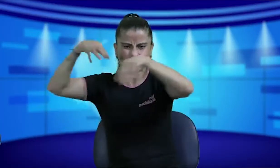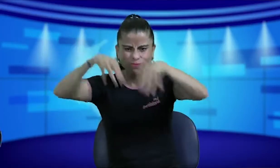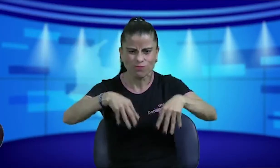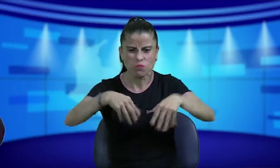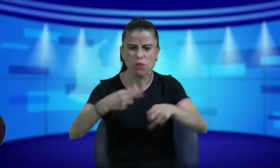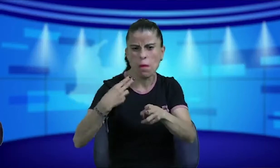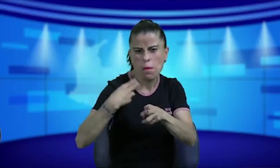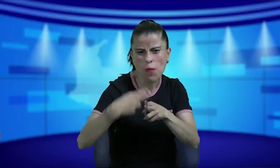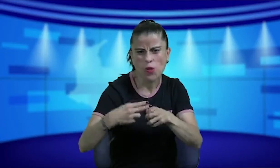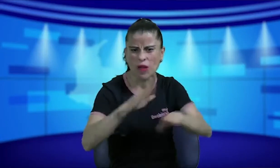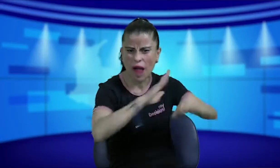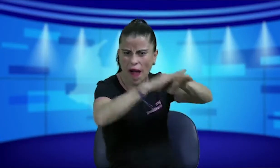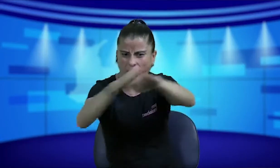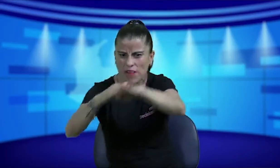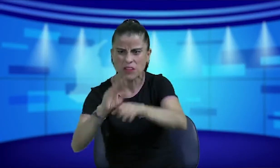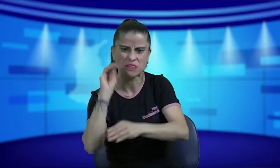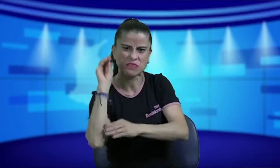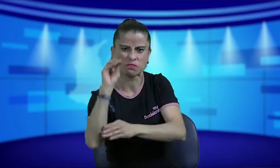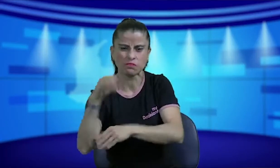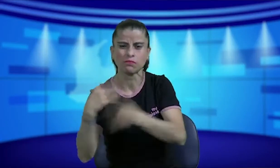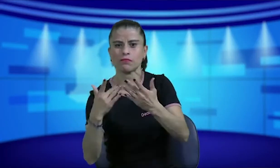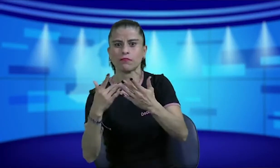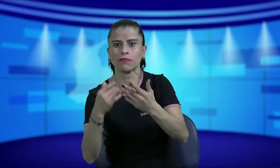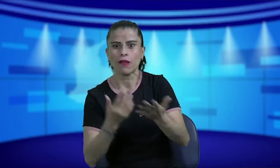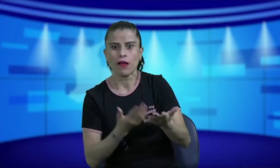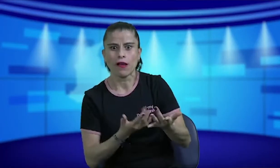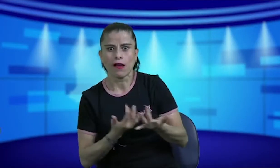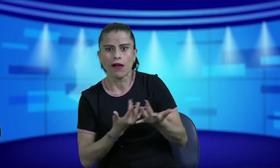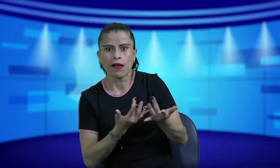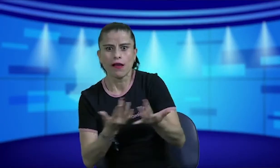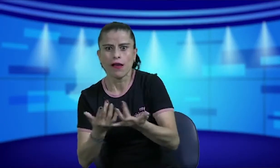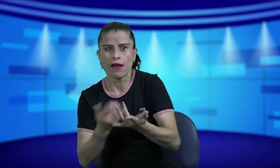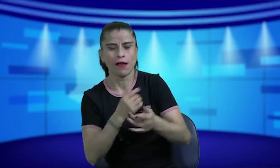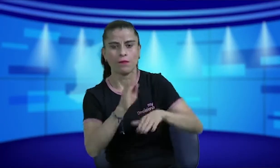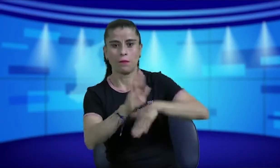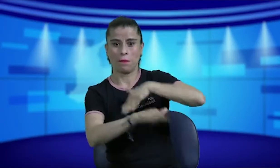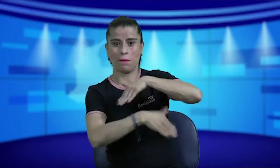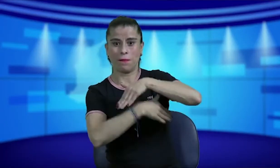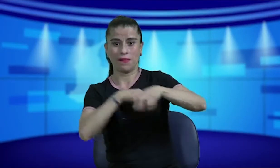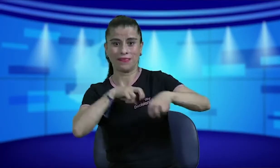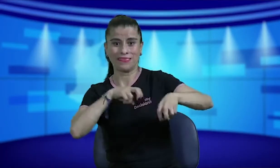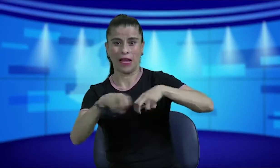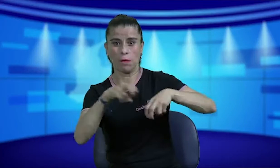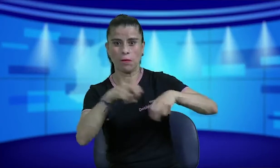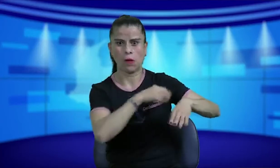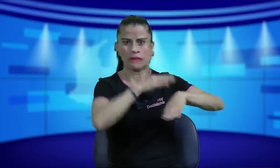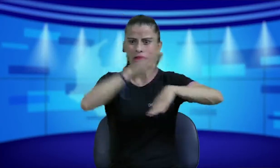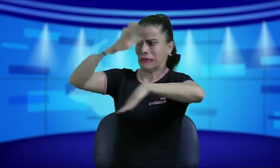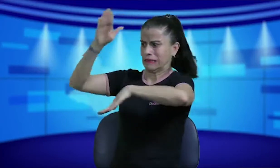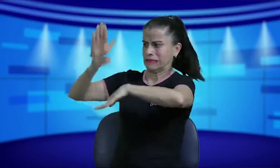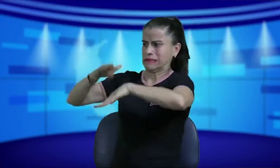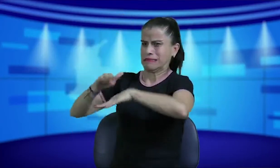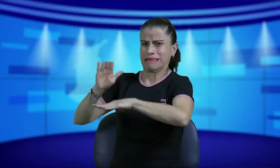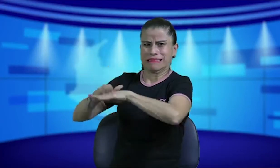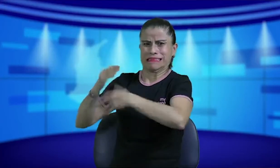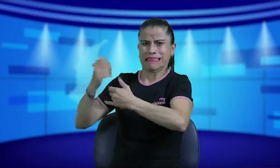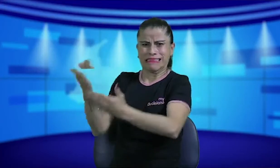video convocando a un próximo plantón para pues para poder esto entonces ahí sí el Ministerio de Transporte dijo